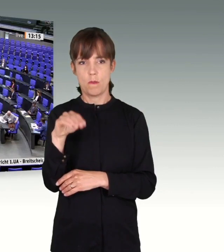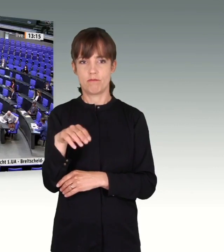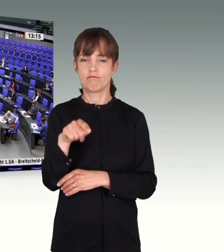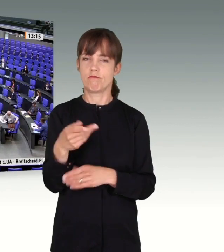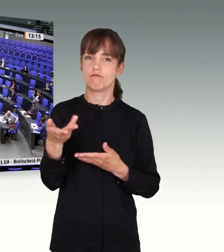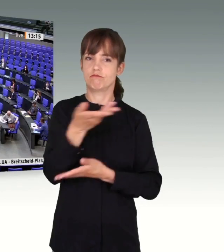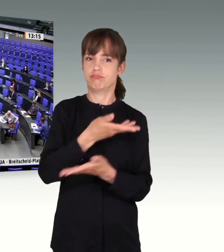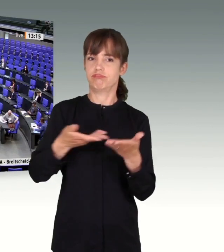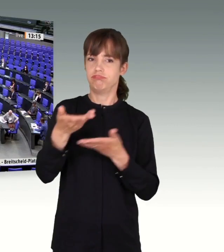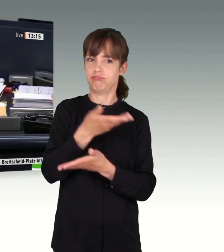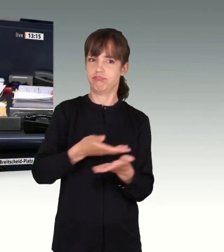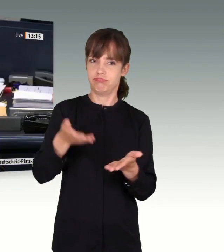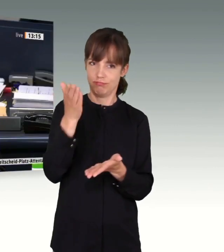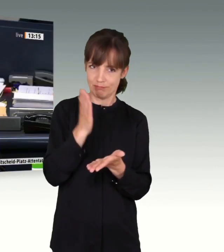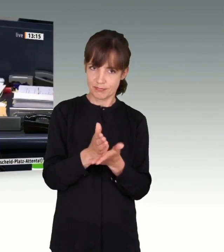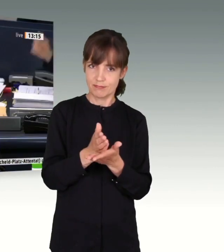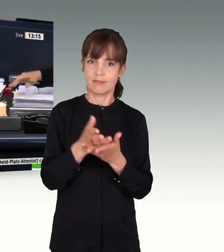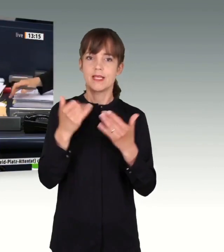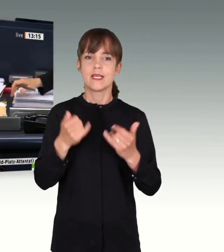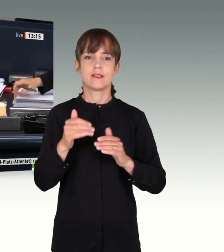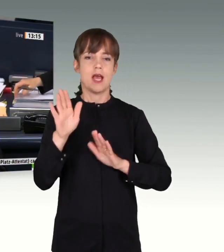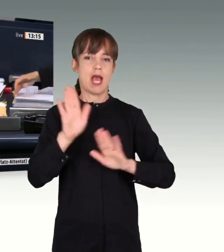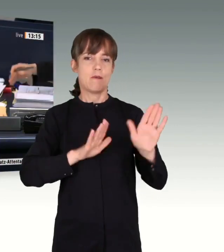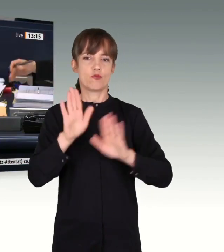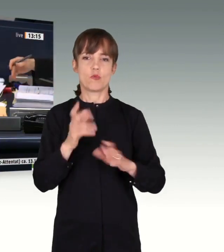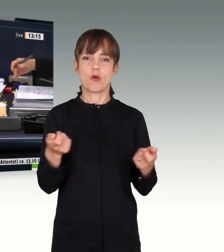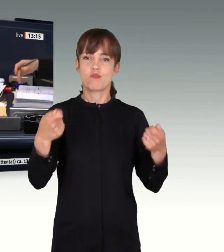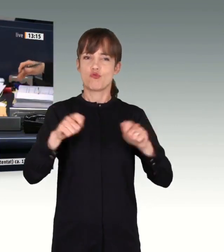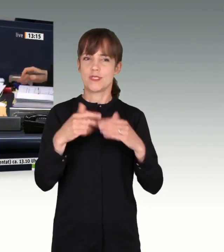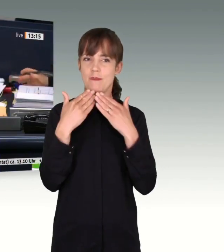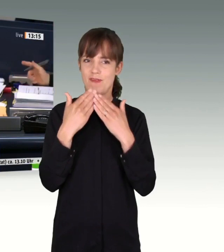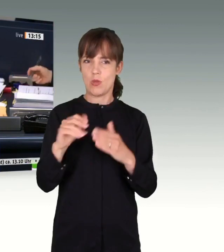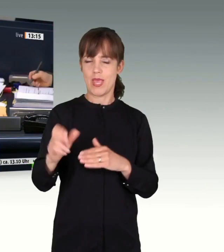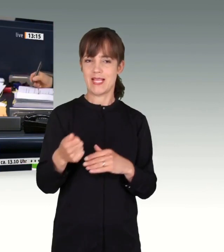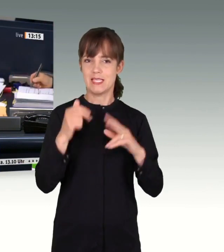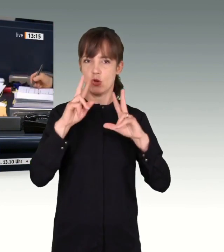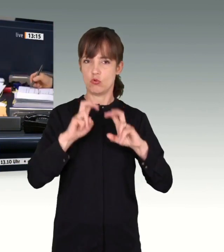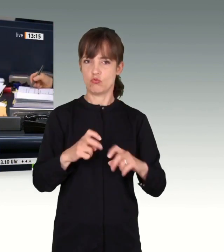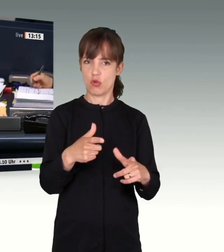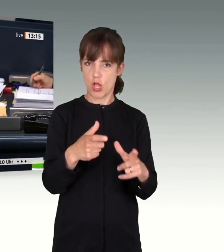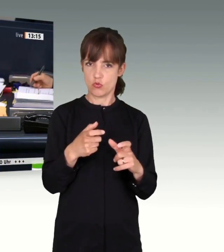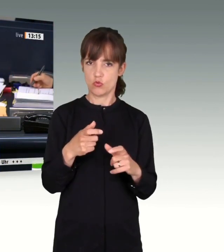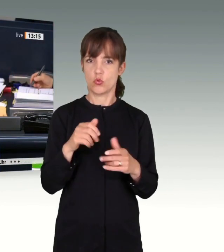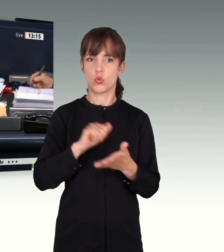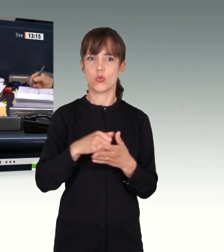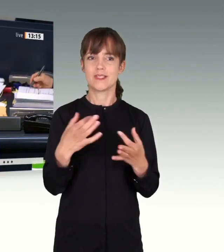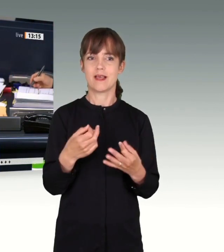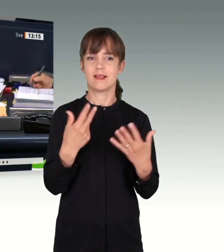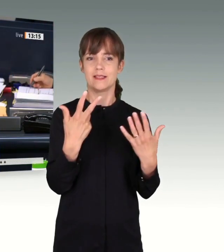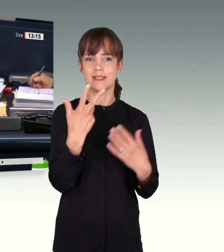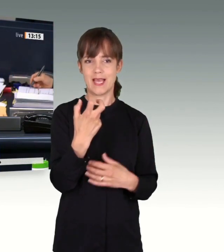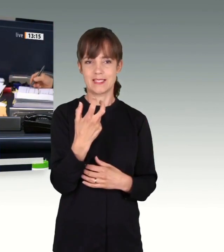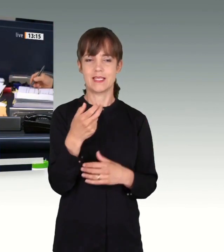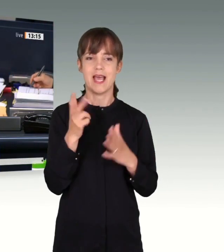Aussprache. Wir kommen zur Abstimmung über die Beschlussempfehlung des ersten Untersuchungsausschusses auf Drucksache 19 30 800.